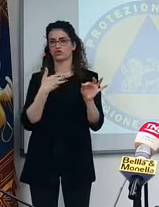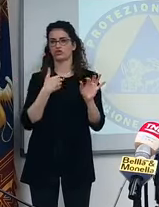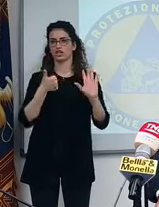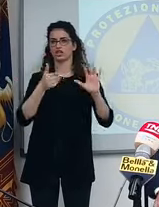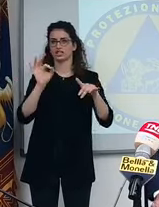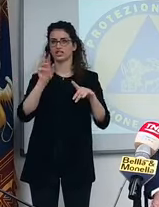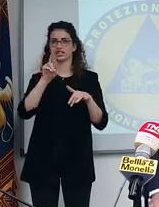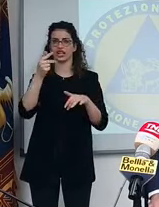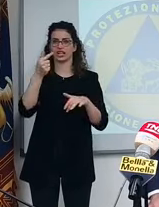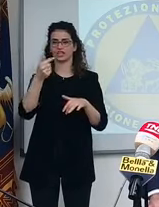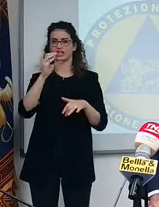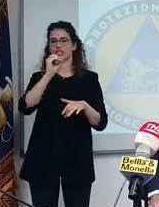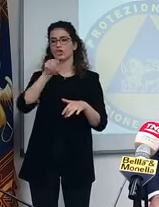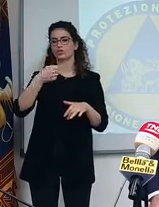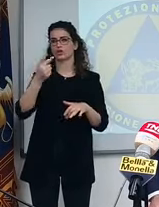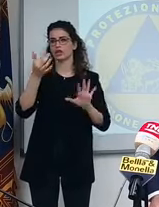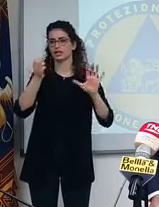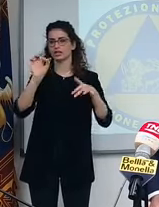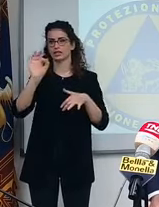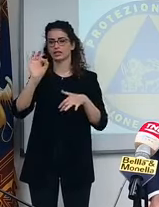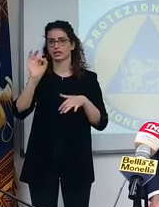di R con T, 0,60.